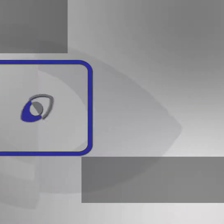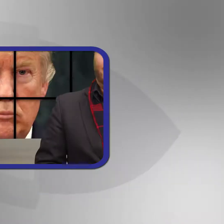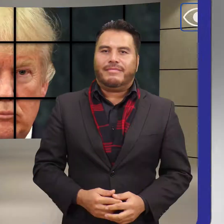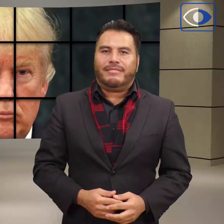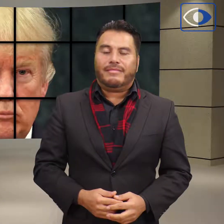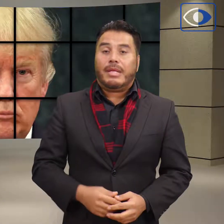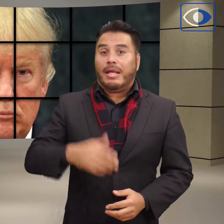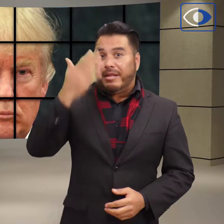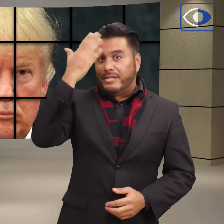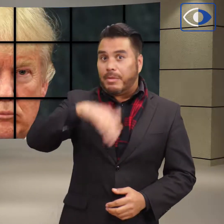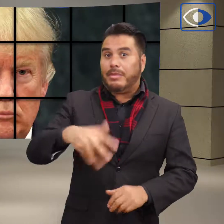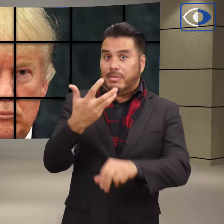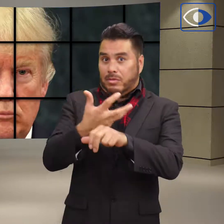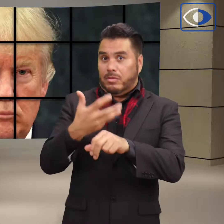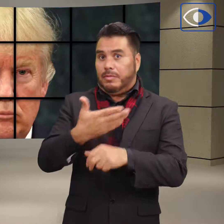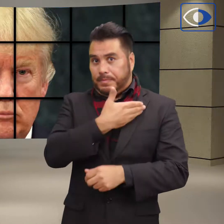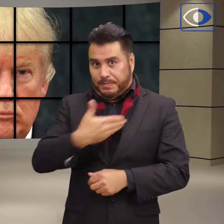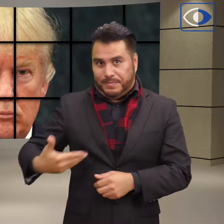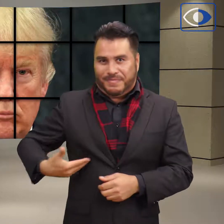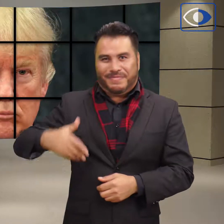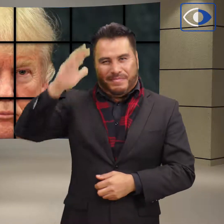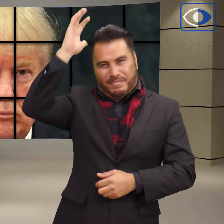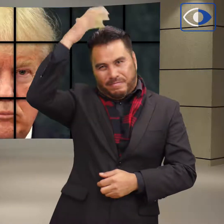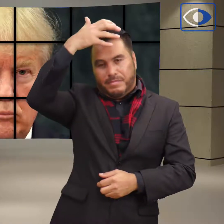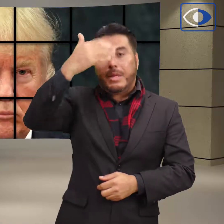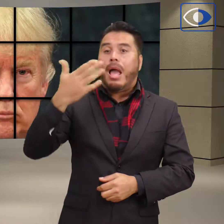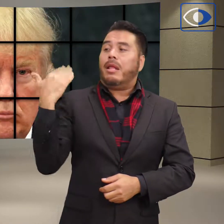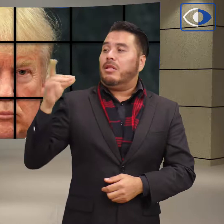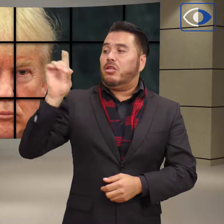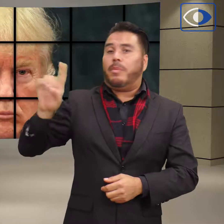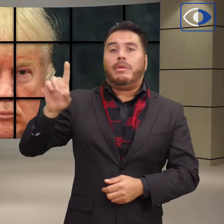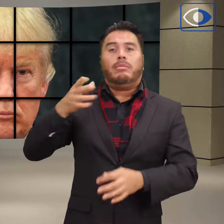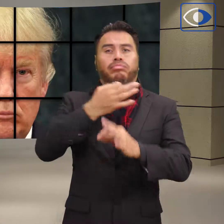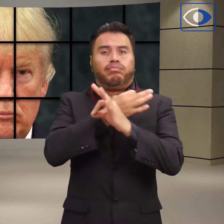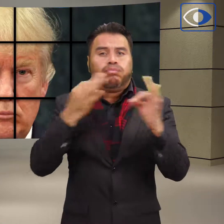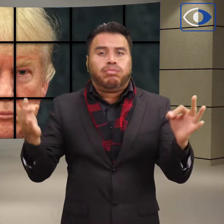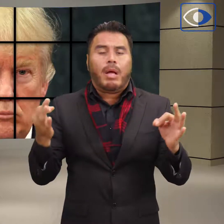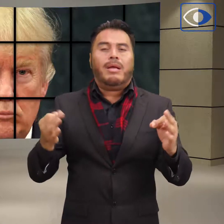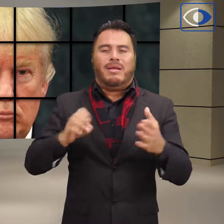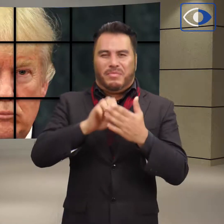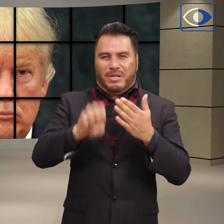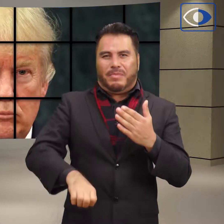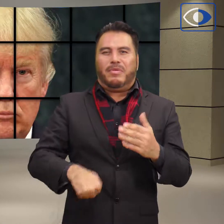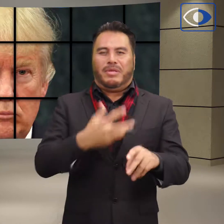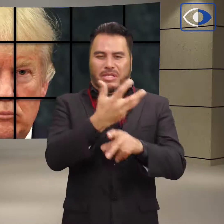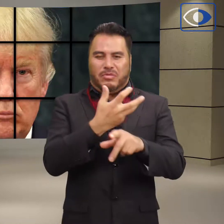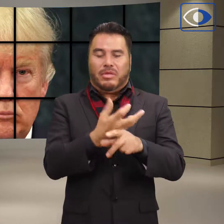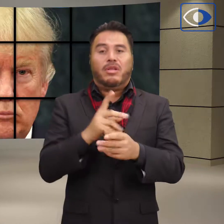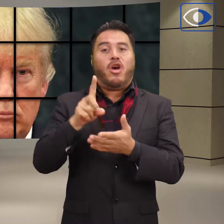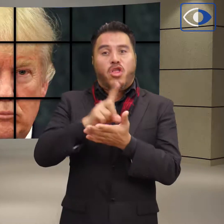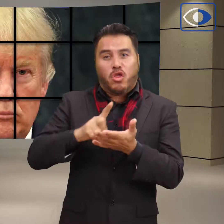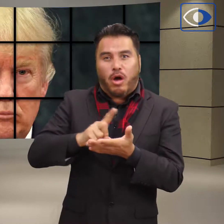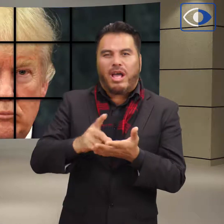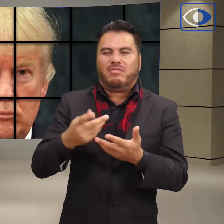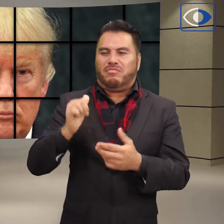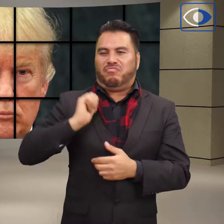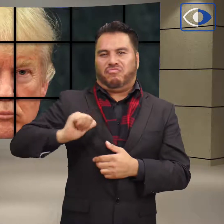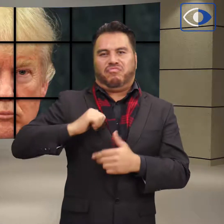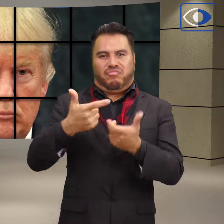El presidente Donald Trump afirmó este domingo que la única forma de evitar que las drogas y las pandillas lleguen a Estados Unidos es